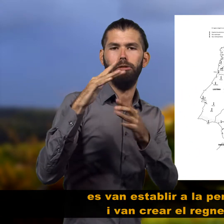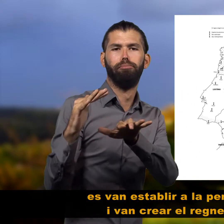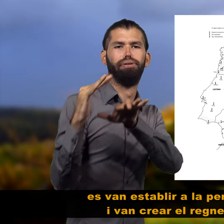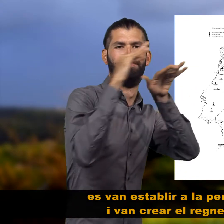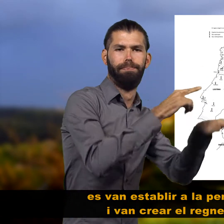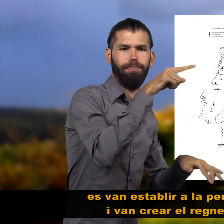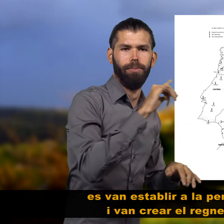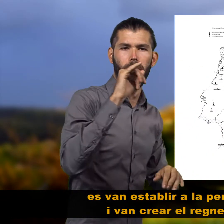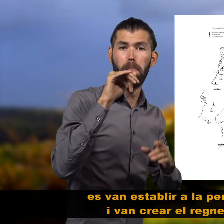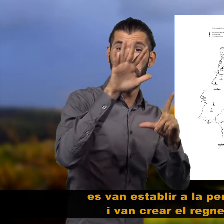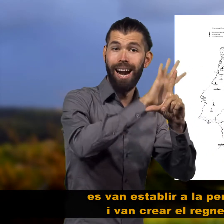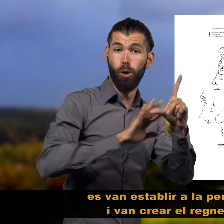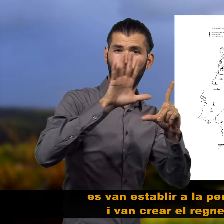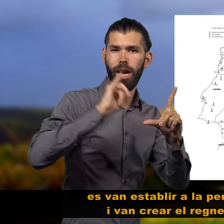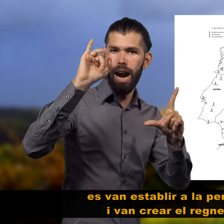ibèrica i van crear el Regne de Toledo.